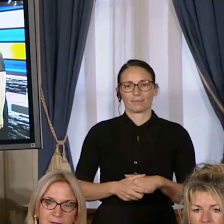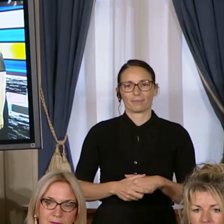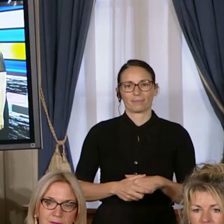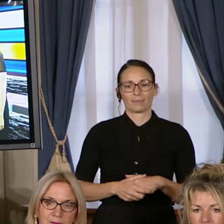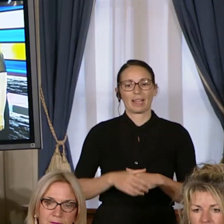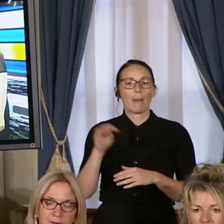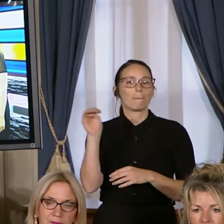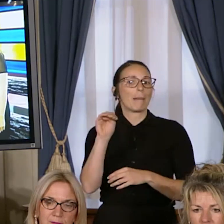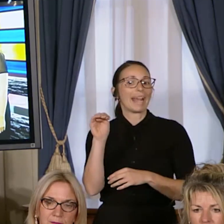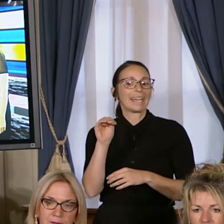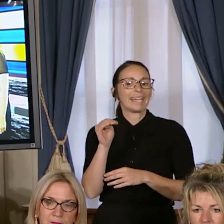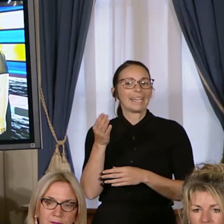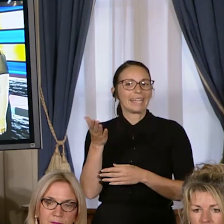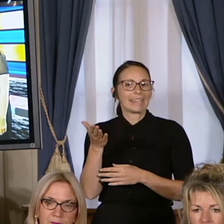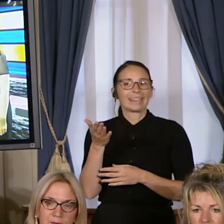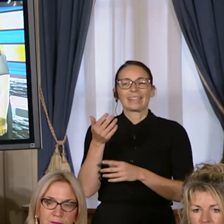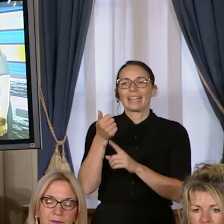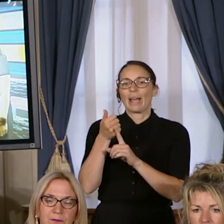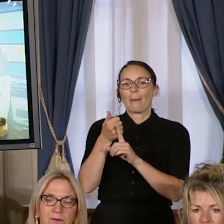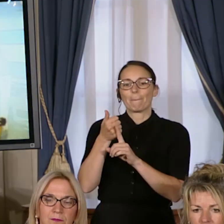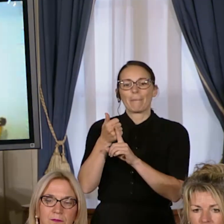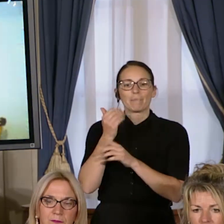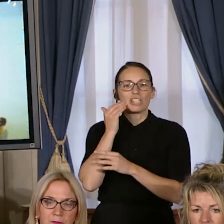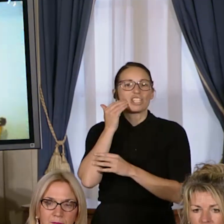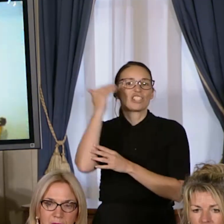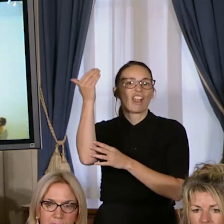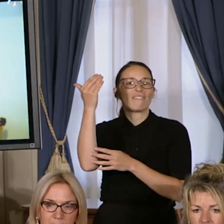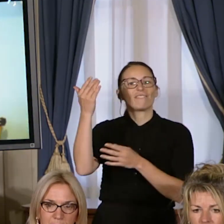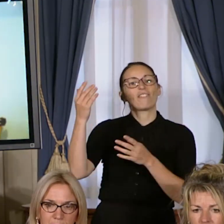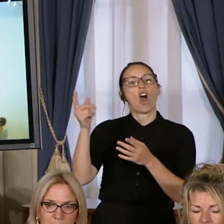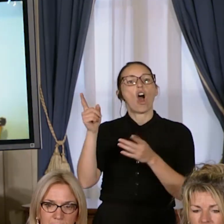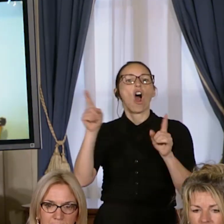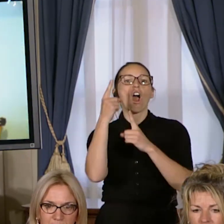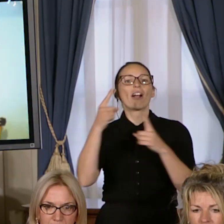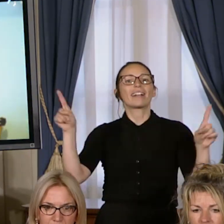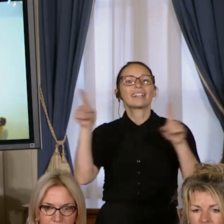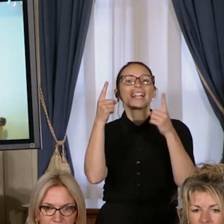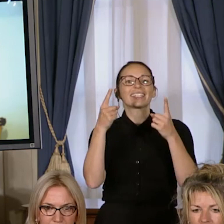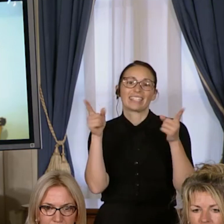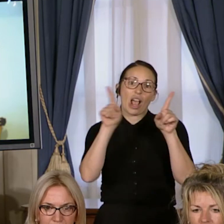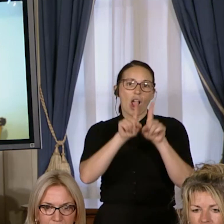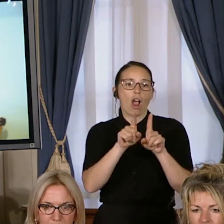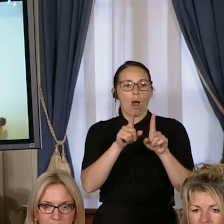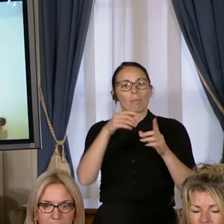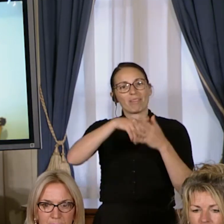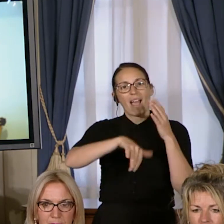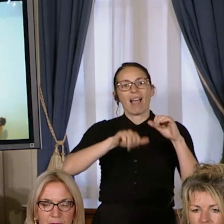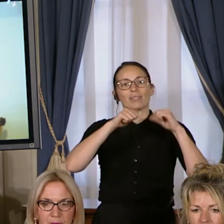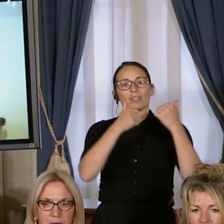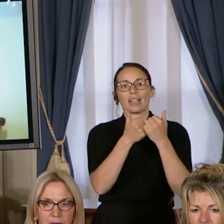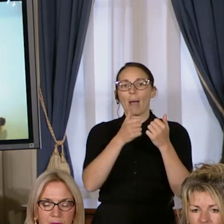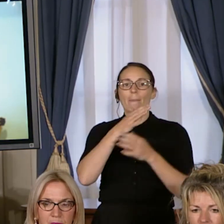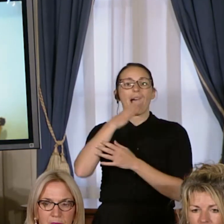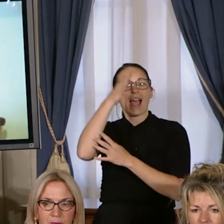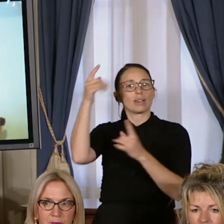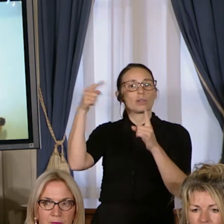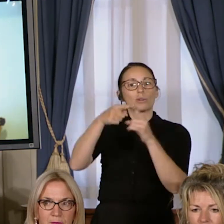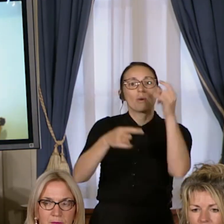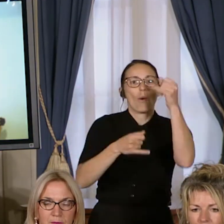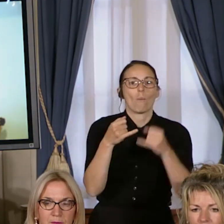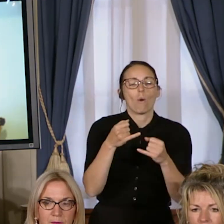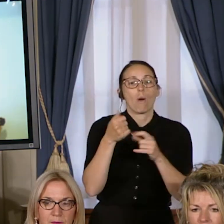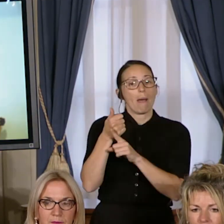Marie-Lyne est la chef d'orchestre dans « Parent jusqu'au bout ». C'est elle qui a fait beaucoup la